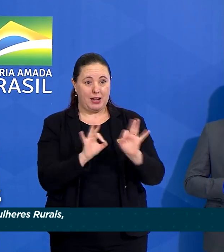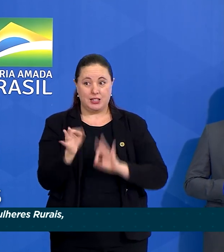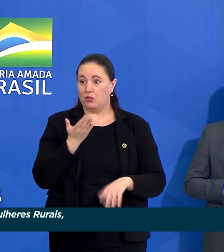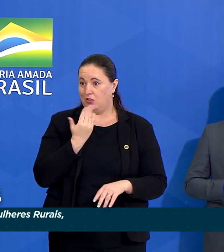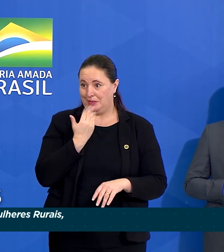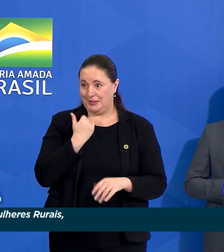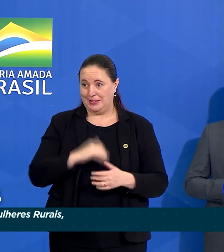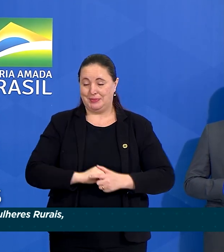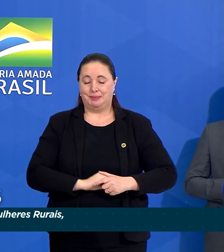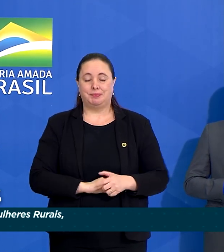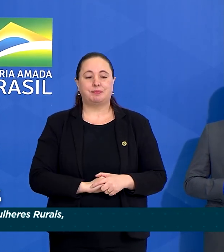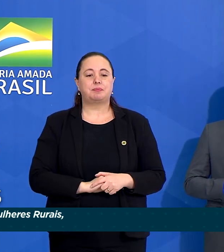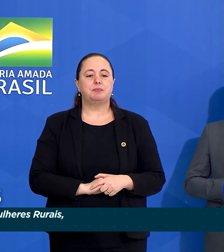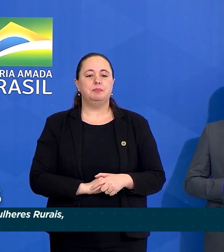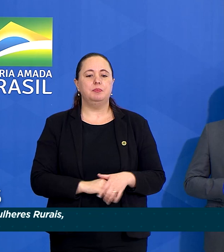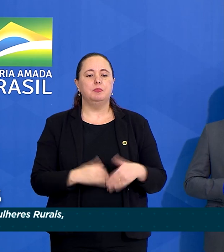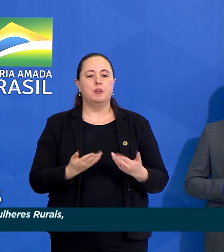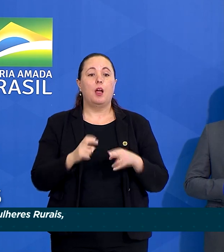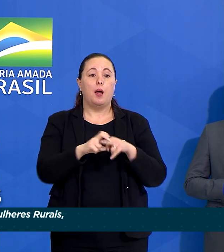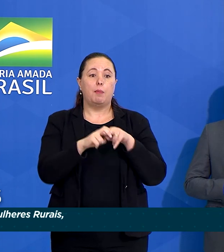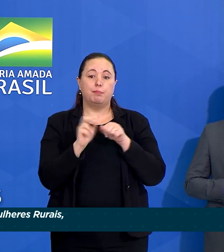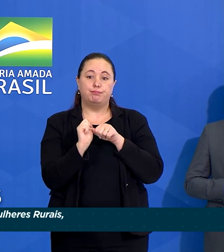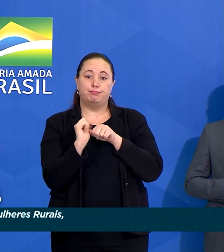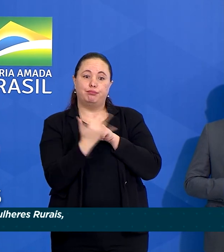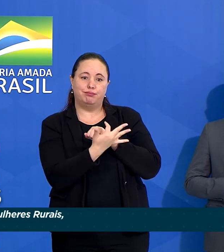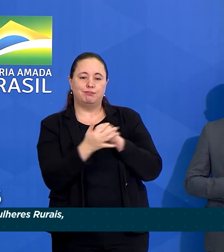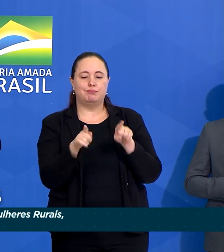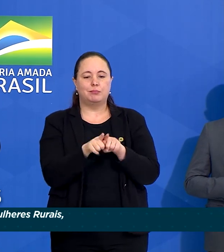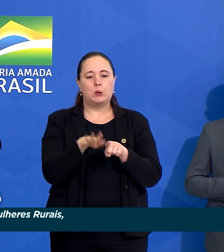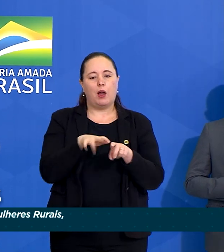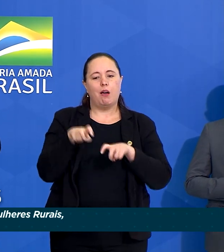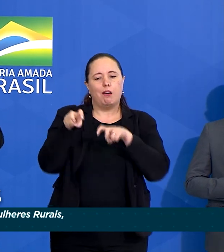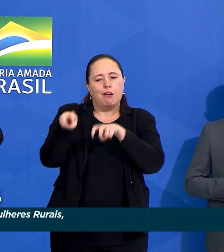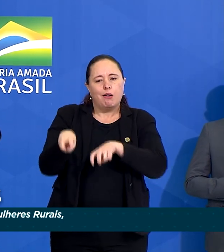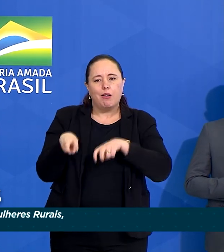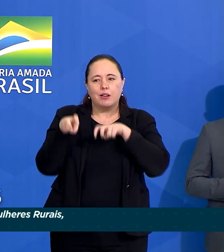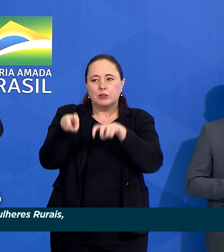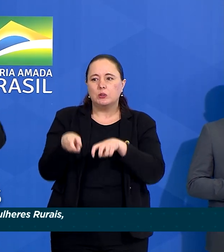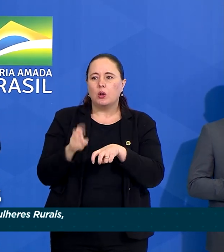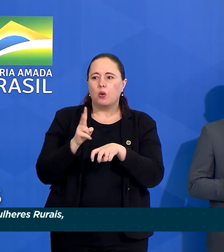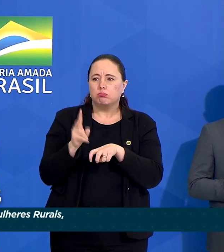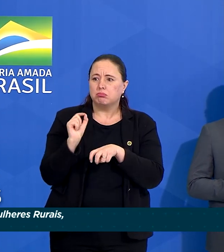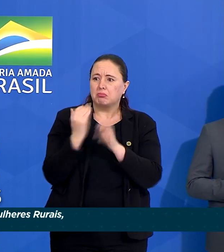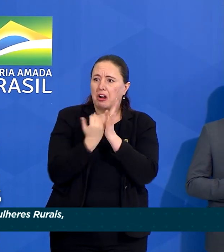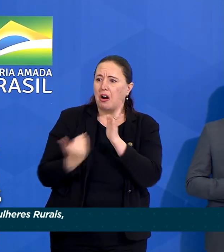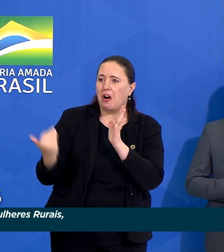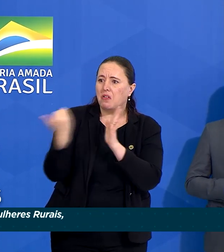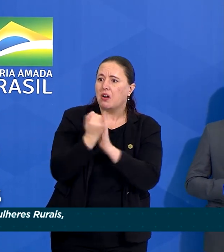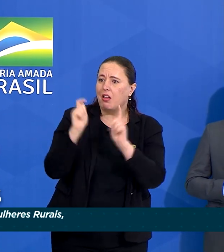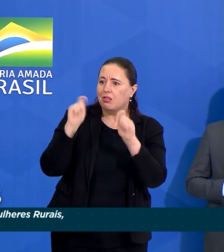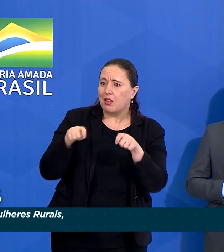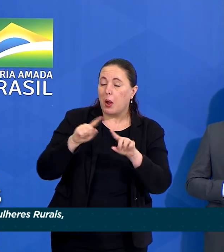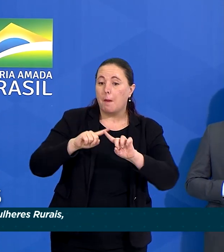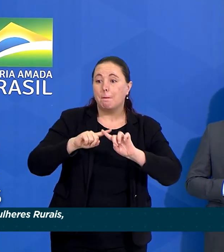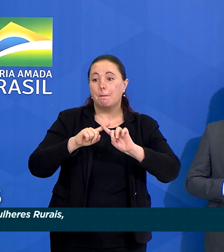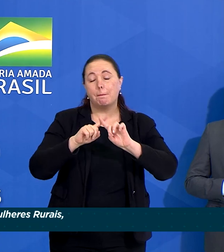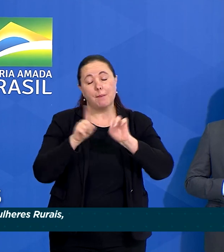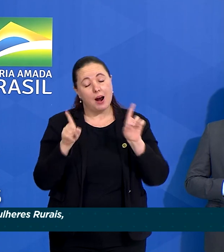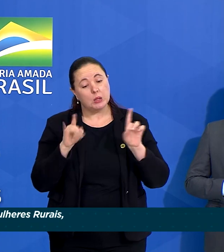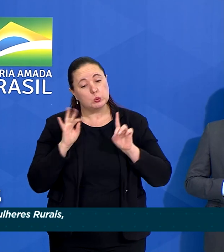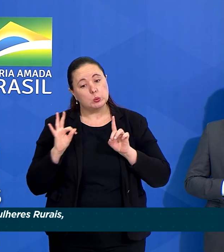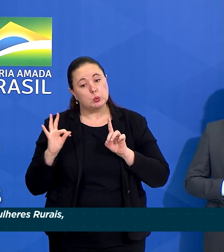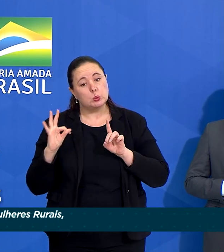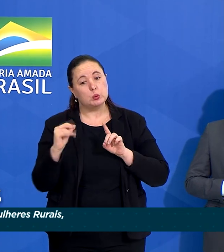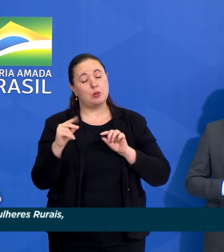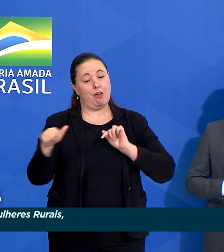alimentos. Com esta pandemia, a agricultura continuou avançando. Entretanto, todos